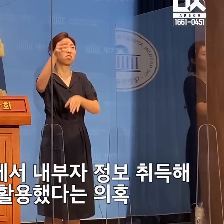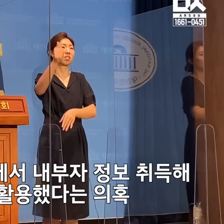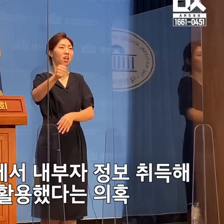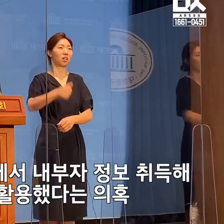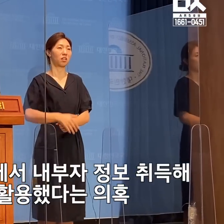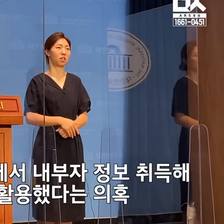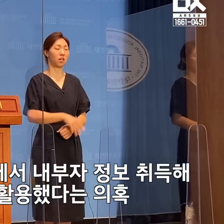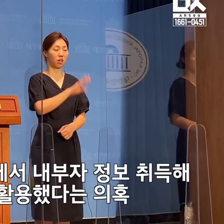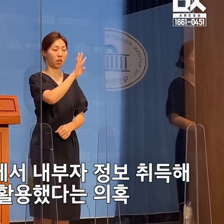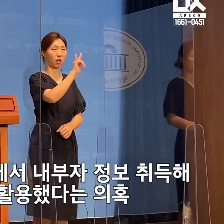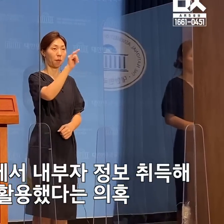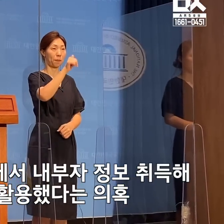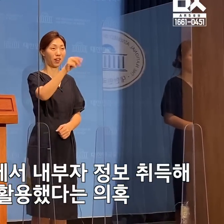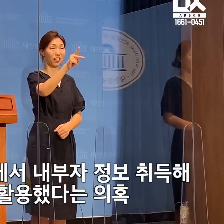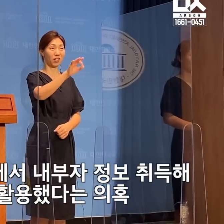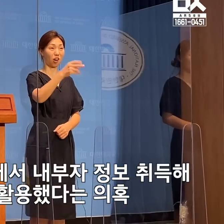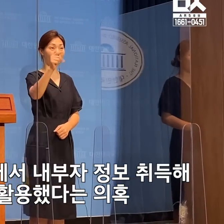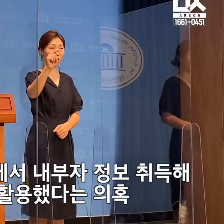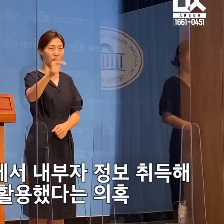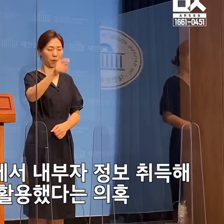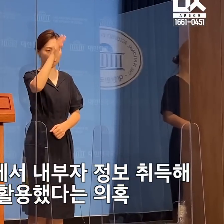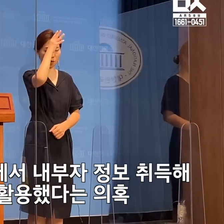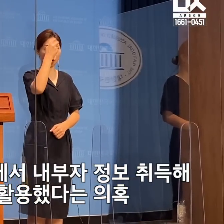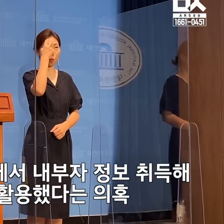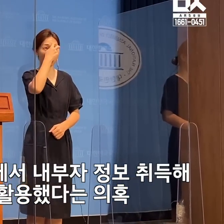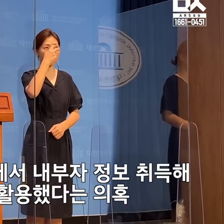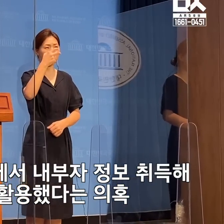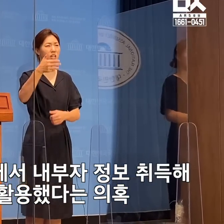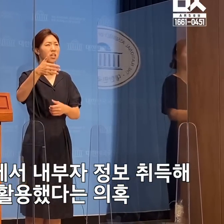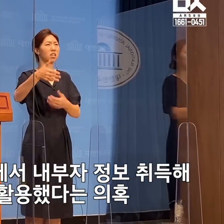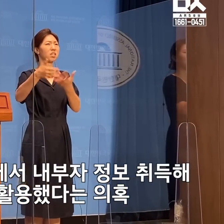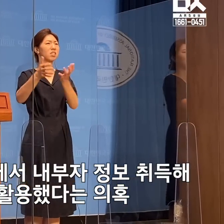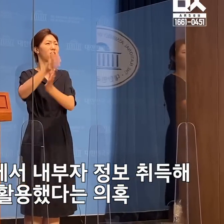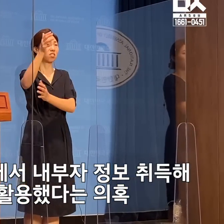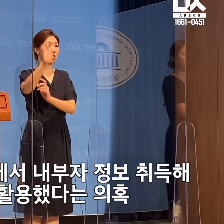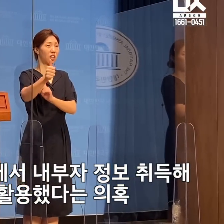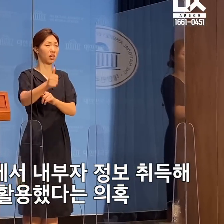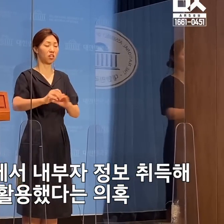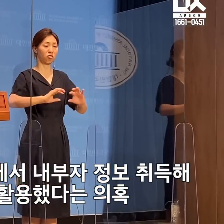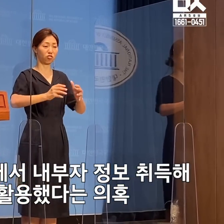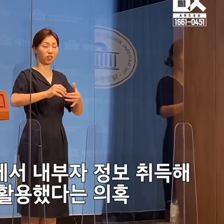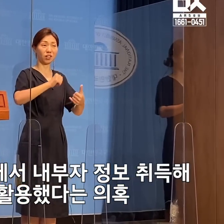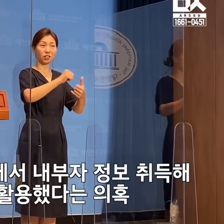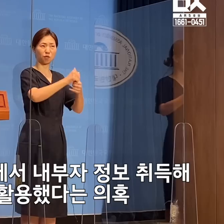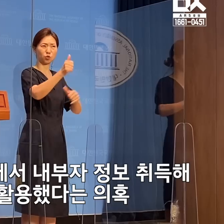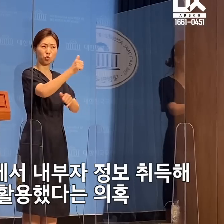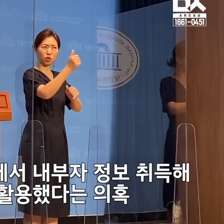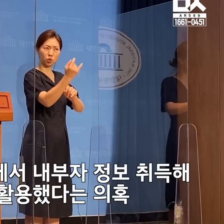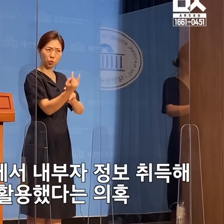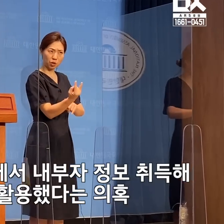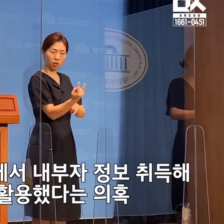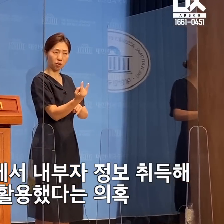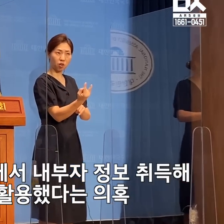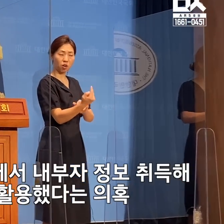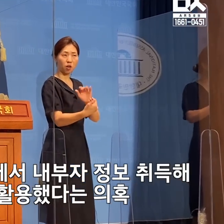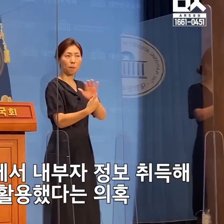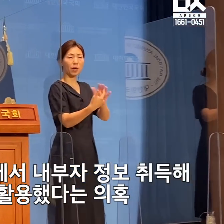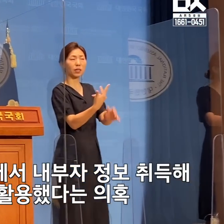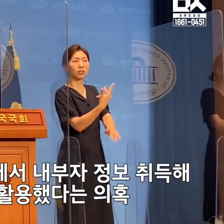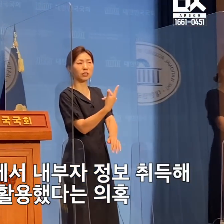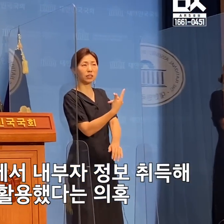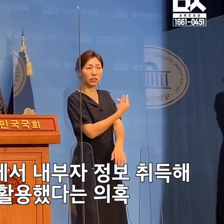백경란 질병관리청장이 백신 문제를 다루는 국가자문위원회에서 백신 승인 여부 등